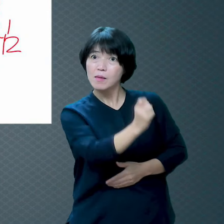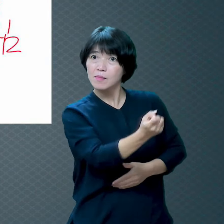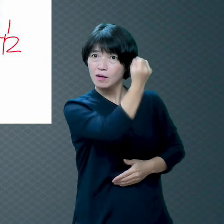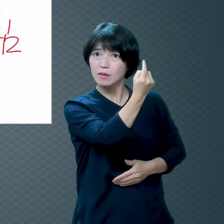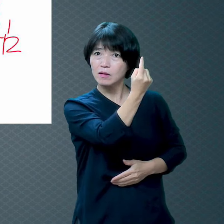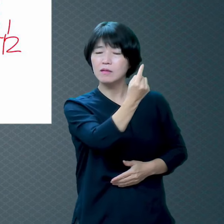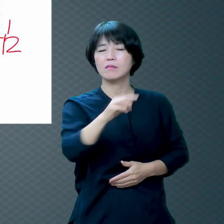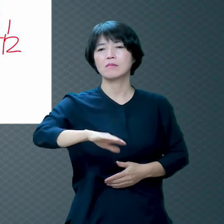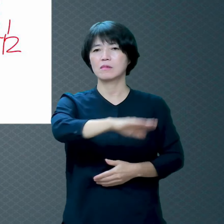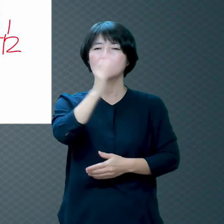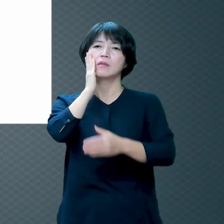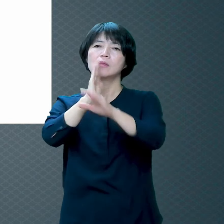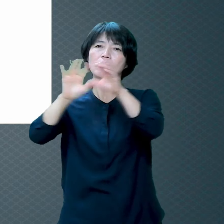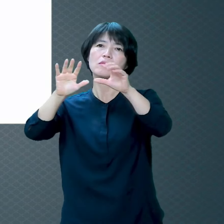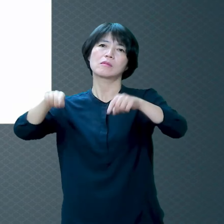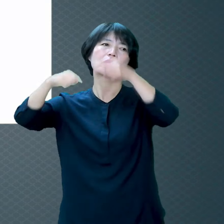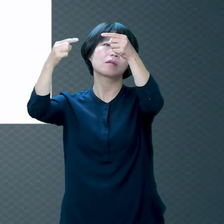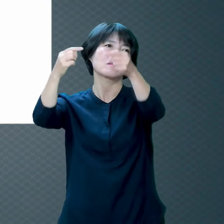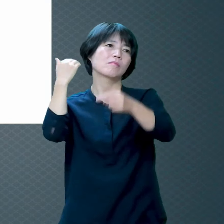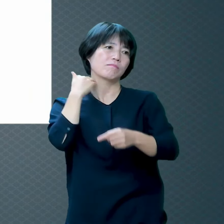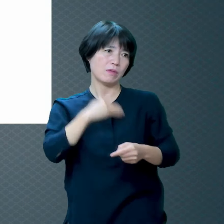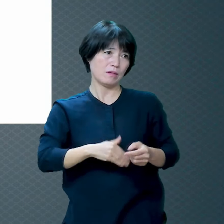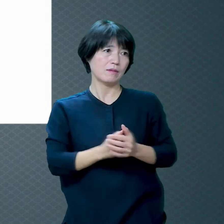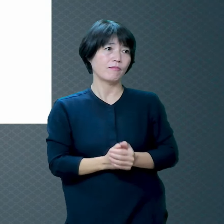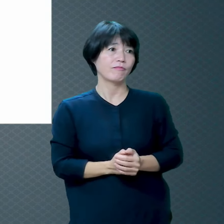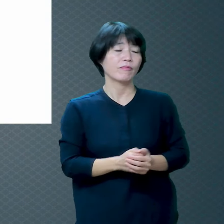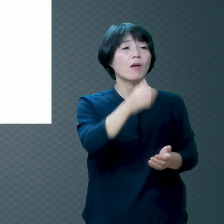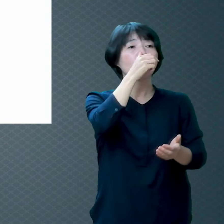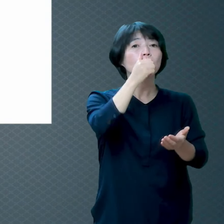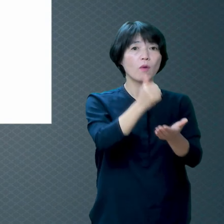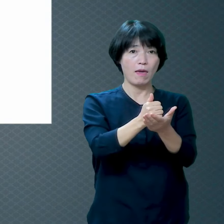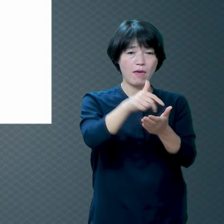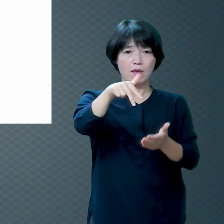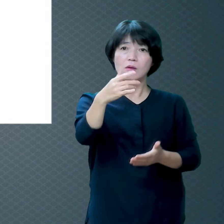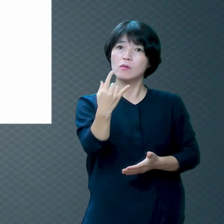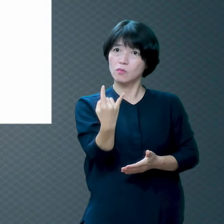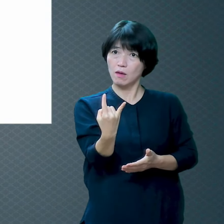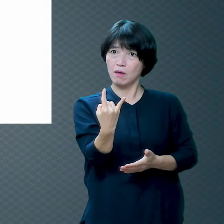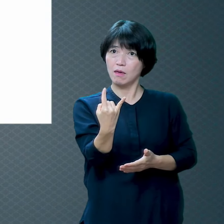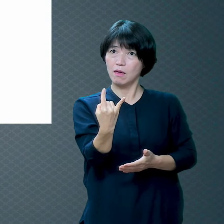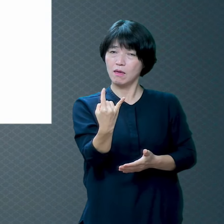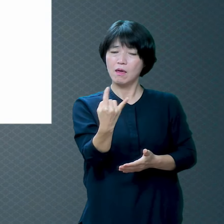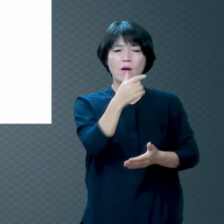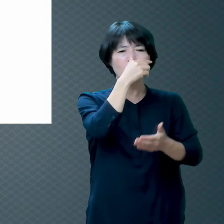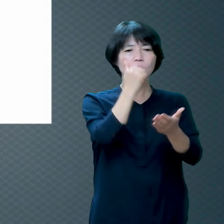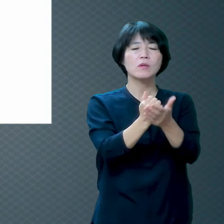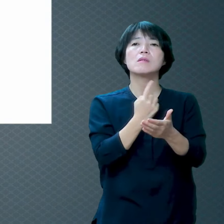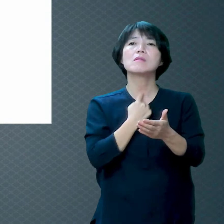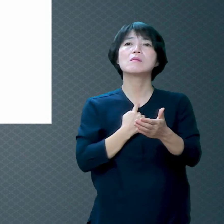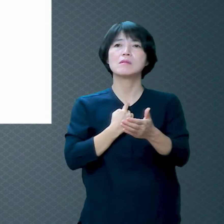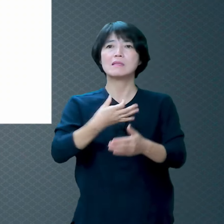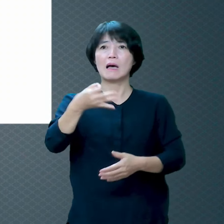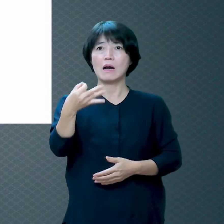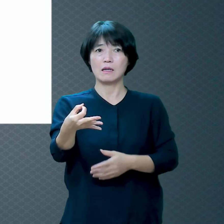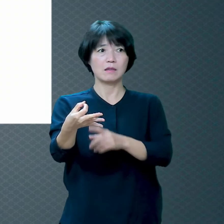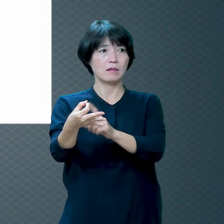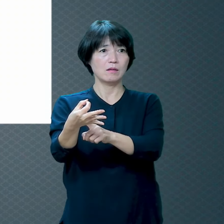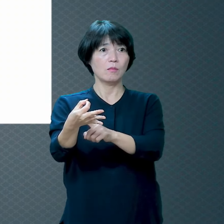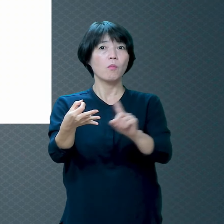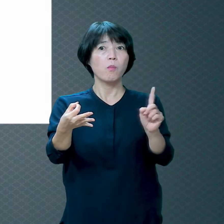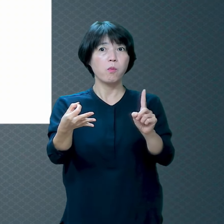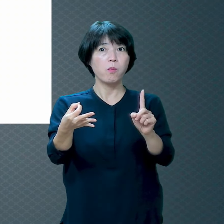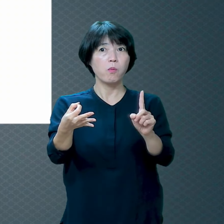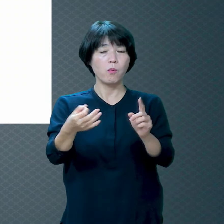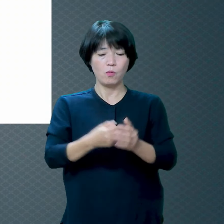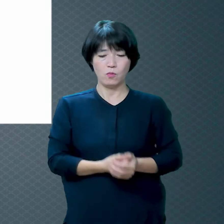이 죄는 하나님께서 죄의 삭 지금은